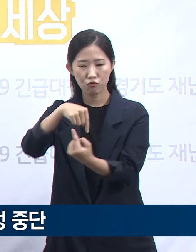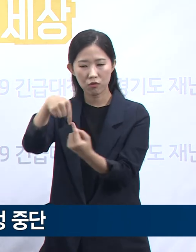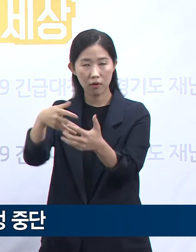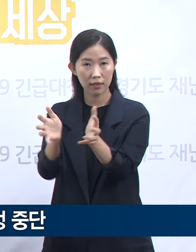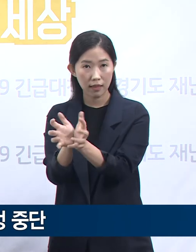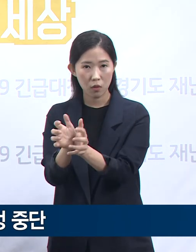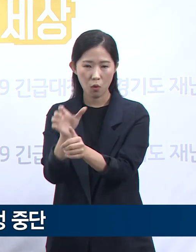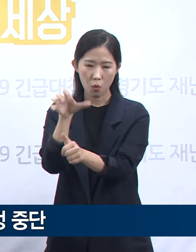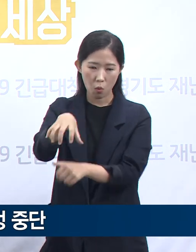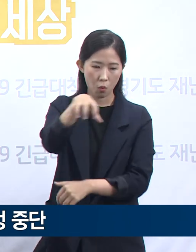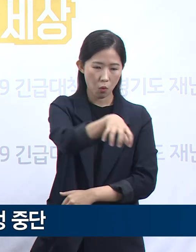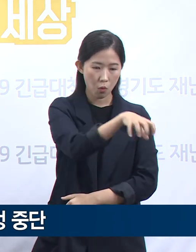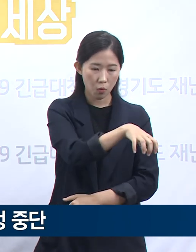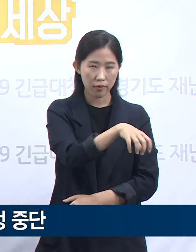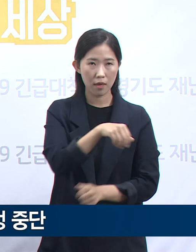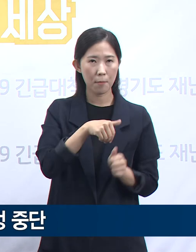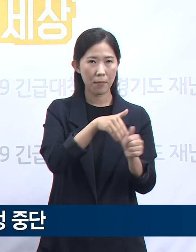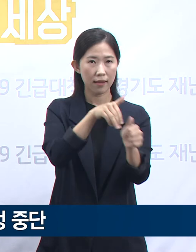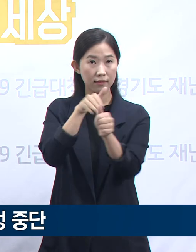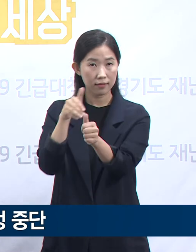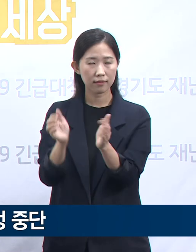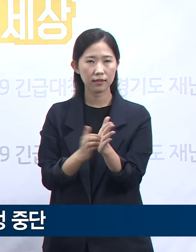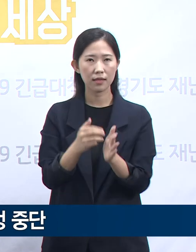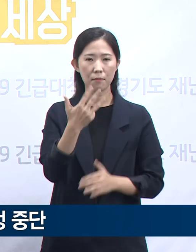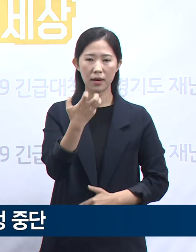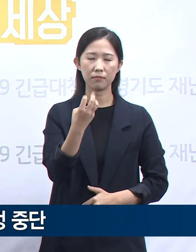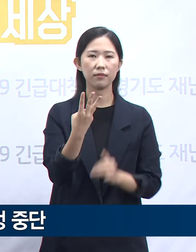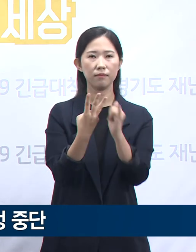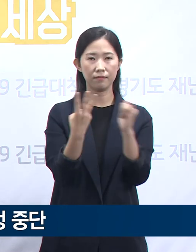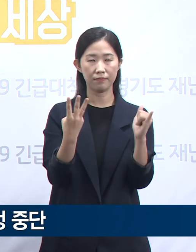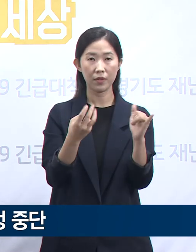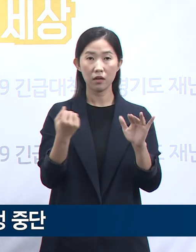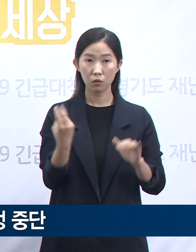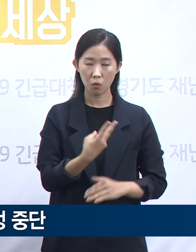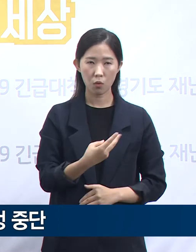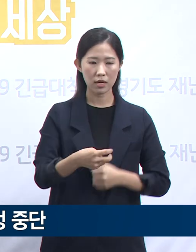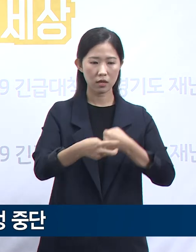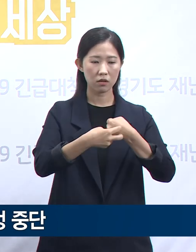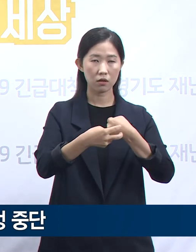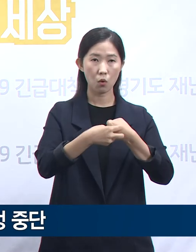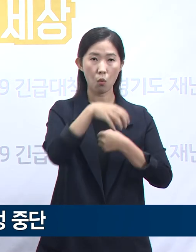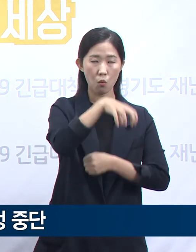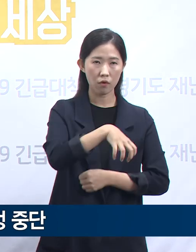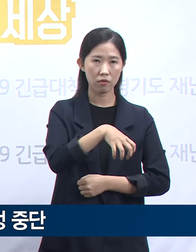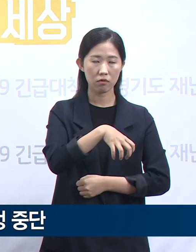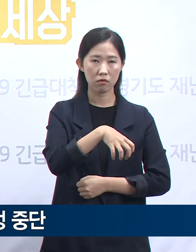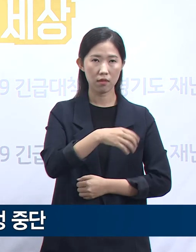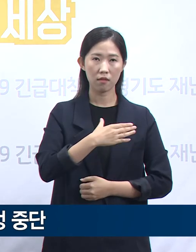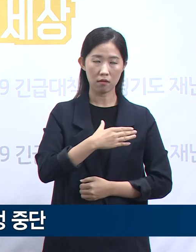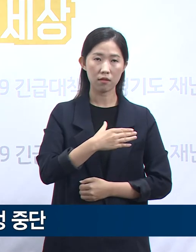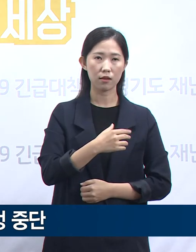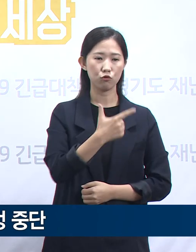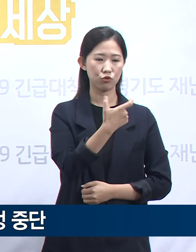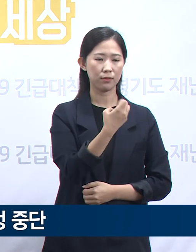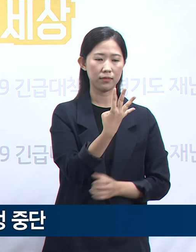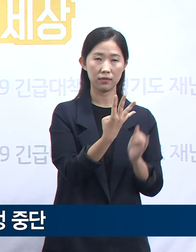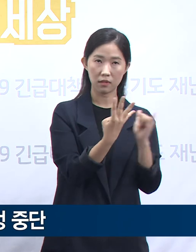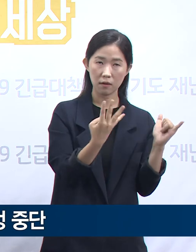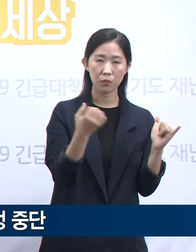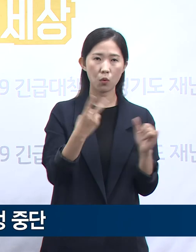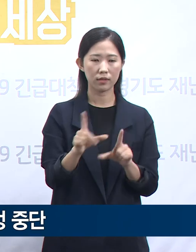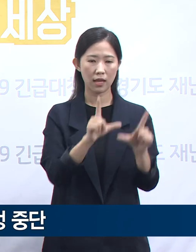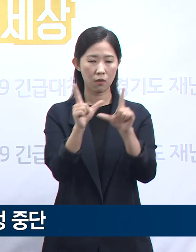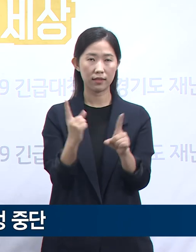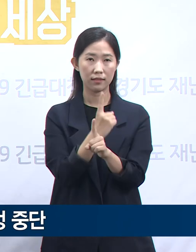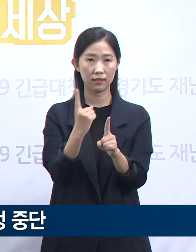배치하였습니다. 현재까지도 경기도의료원 안성병원 등 4개 의료원에 64명, 생활치료센터 2개소에 9명 등